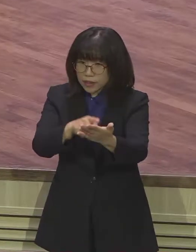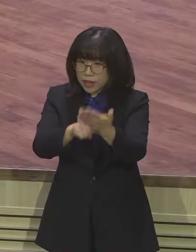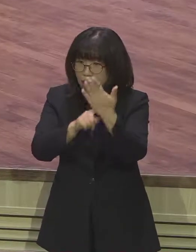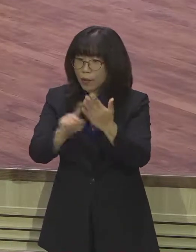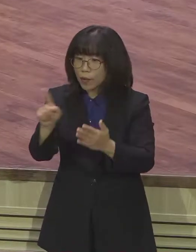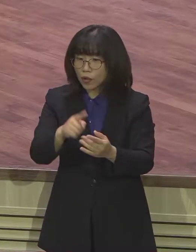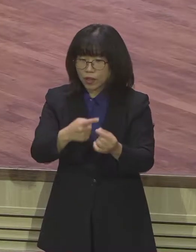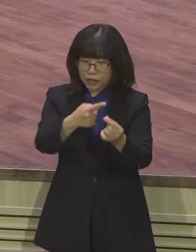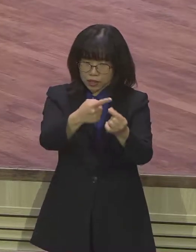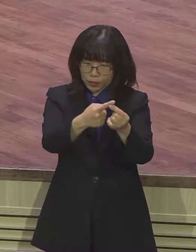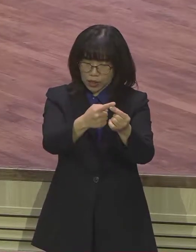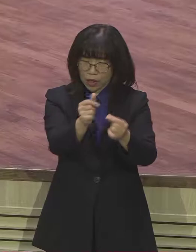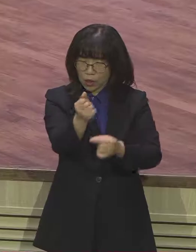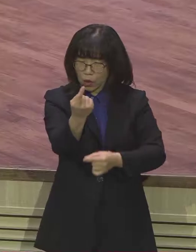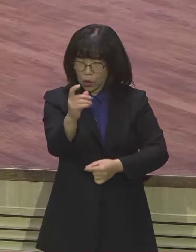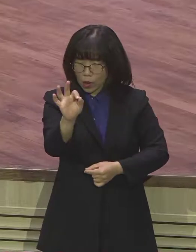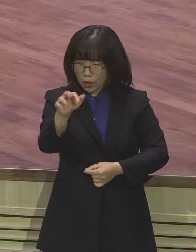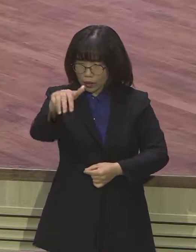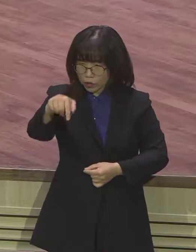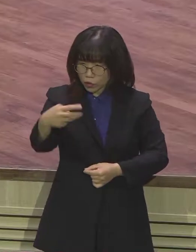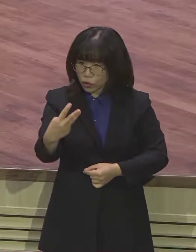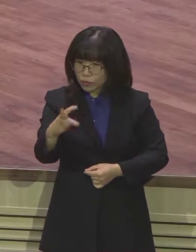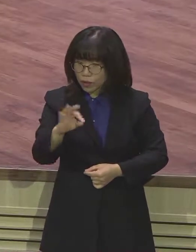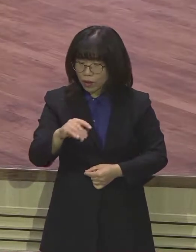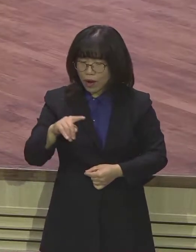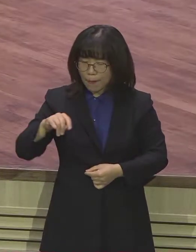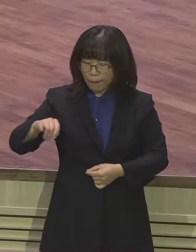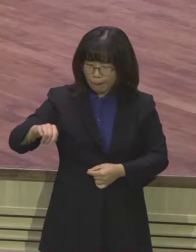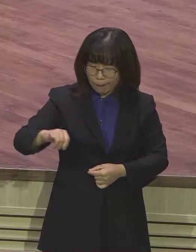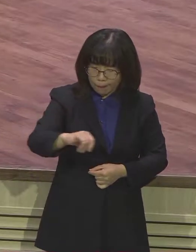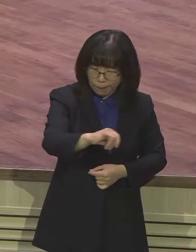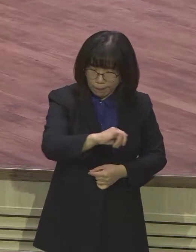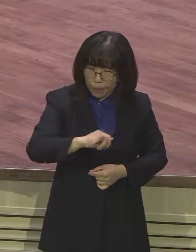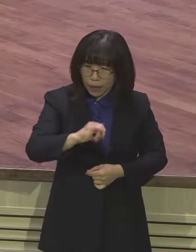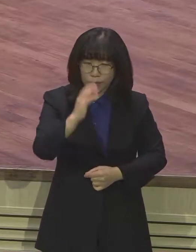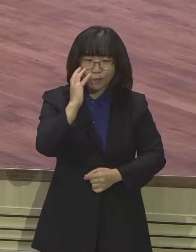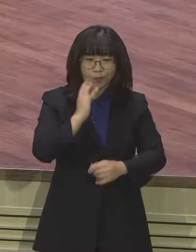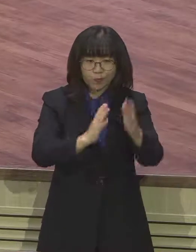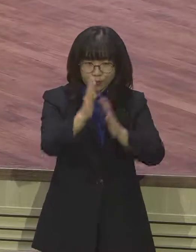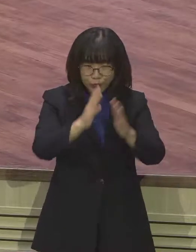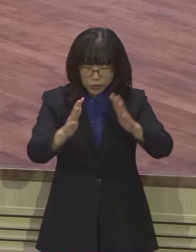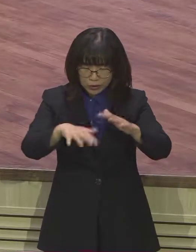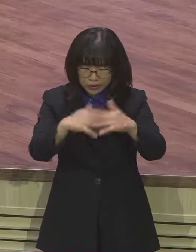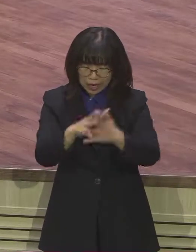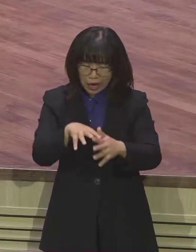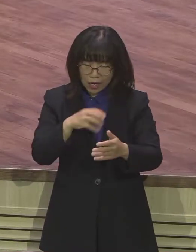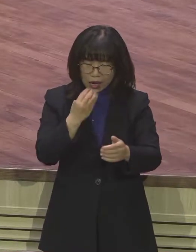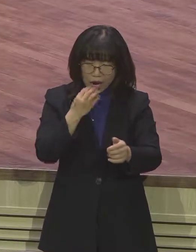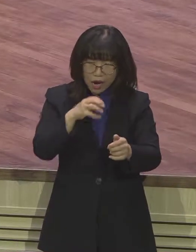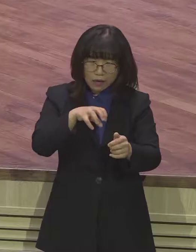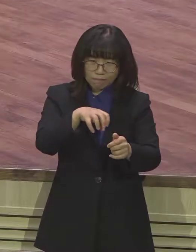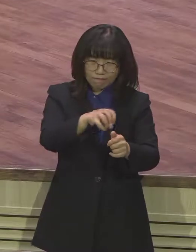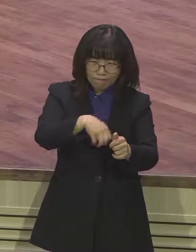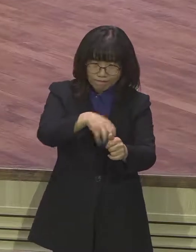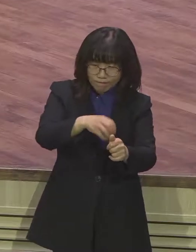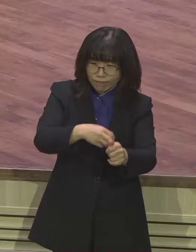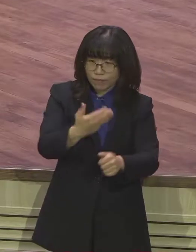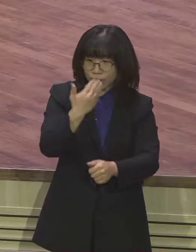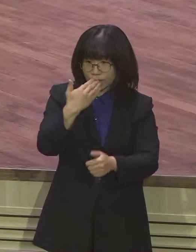황충입니다. 황충이 모든 풀을 베어먹는 환상으로 이스라엘이 침략을 당할 것을 의미하고 있습니다. 두